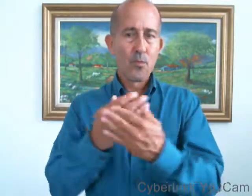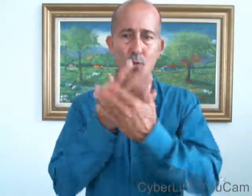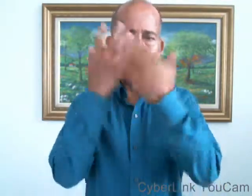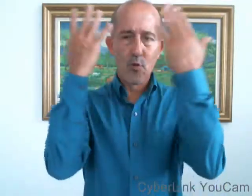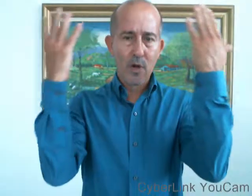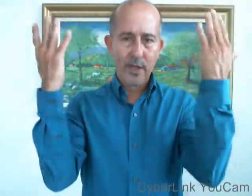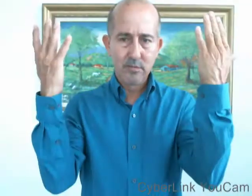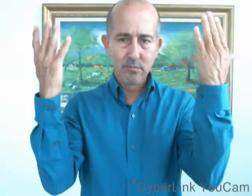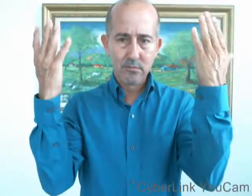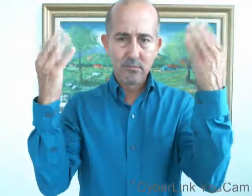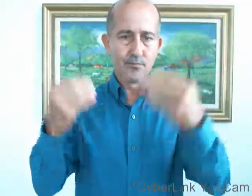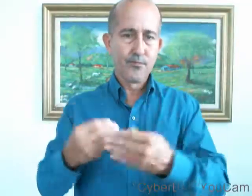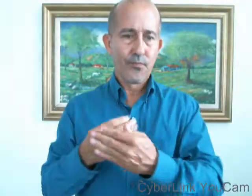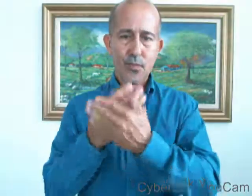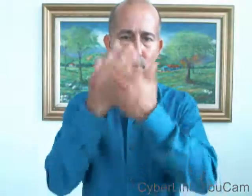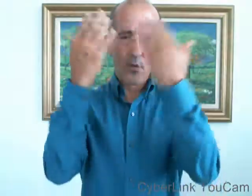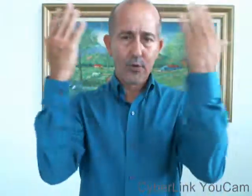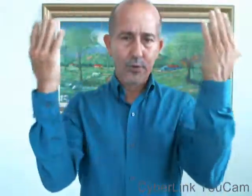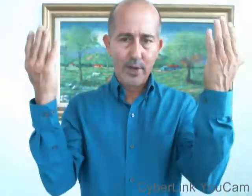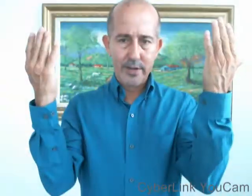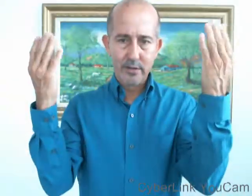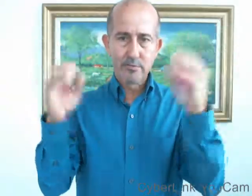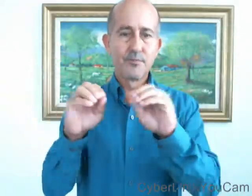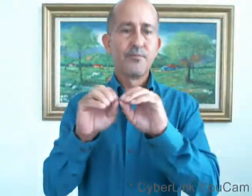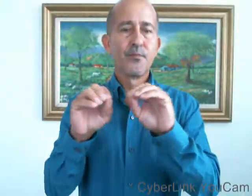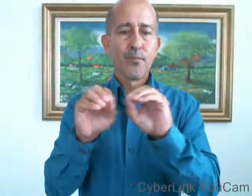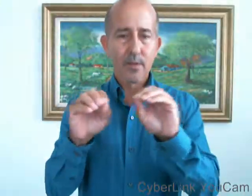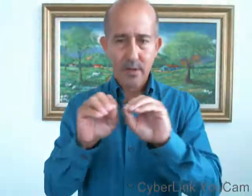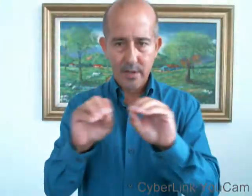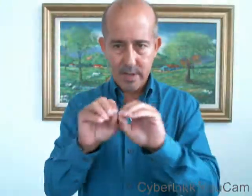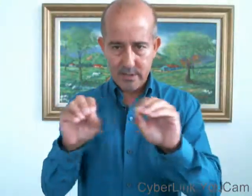No hay. No hay. Nada.